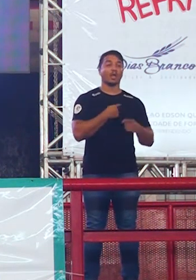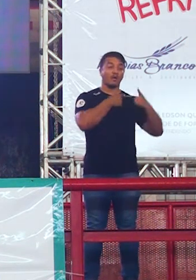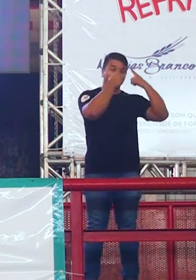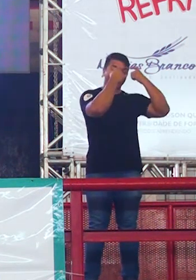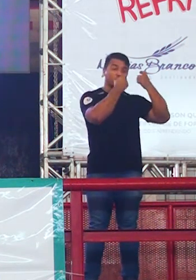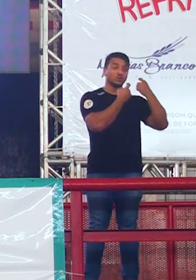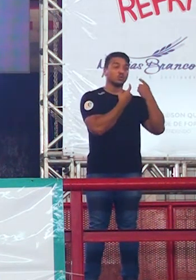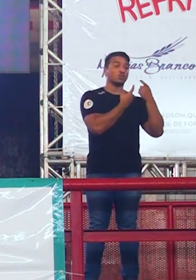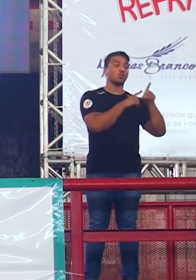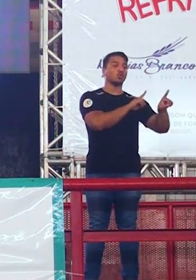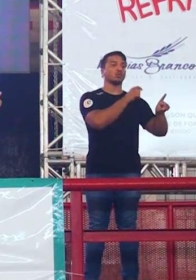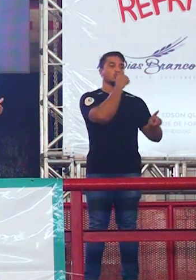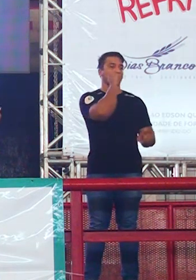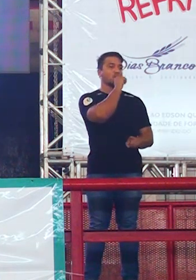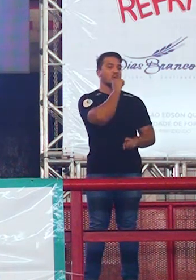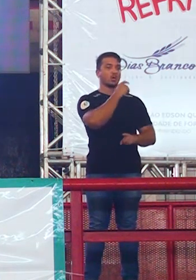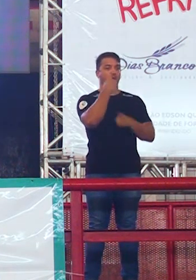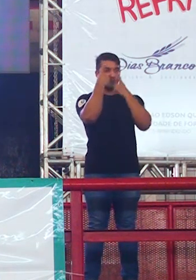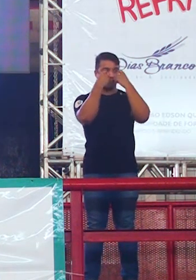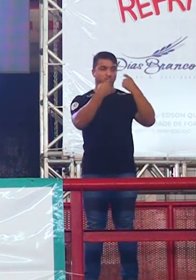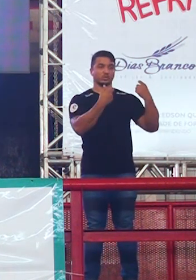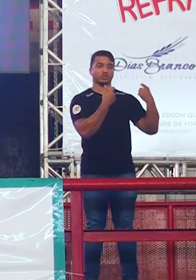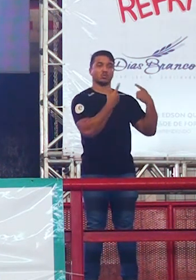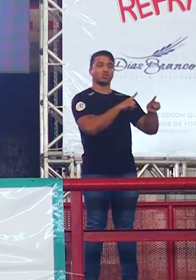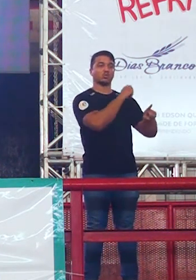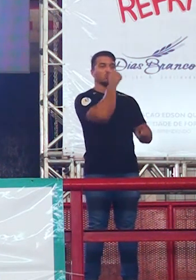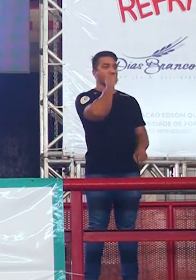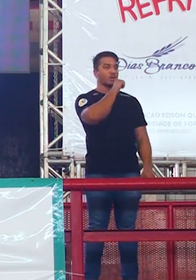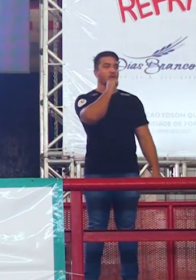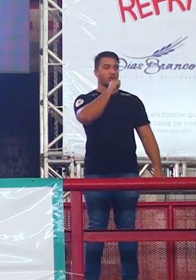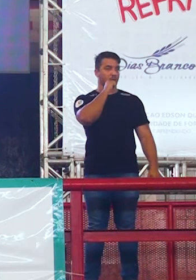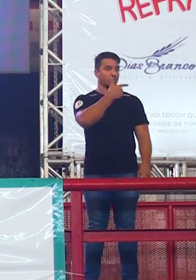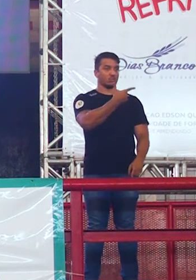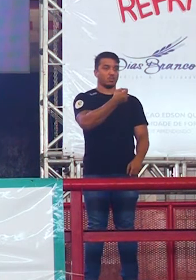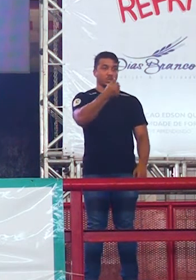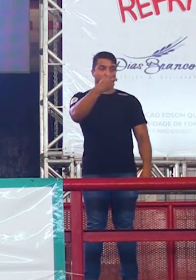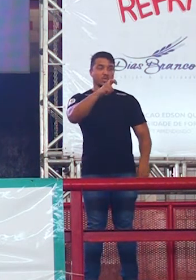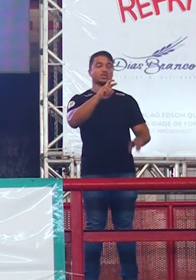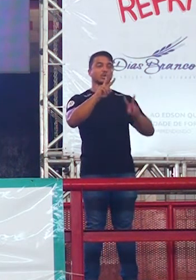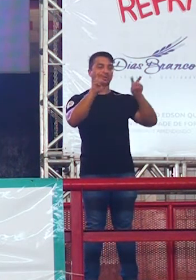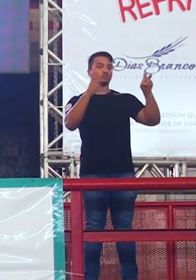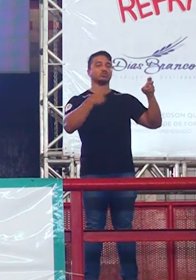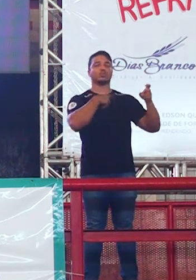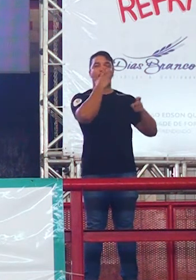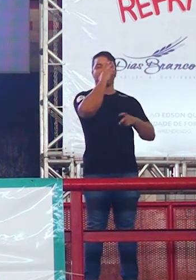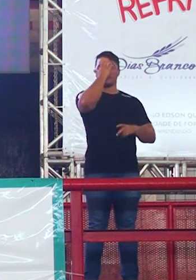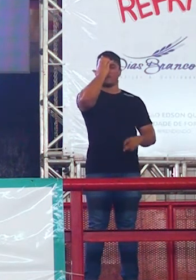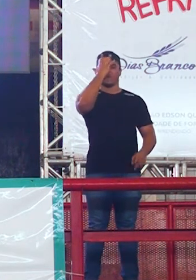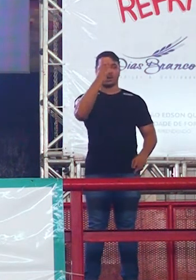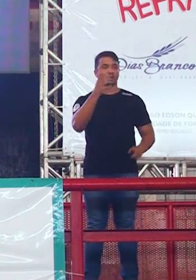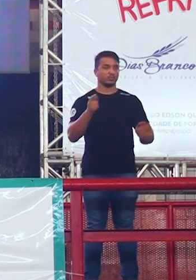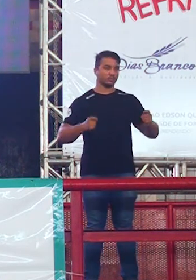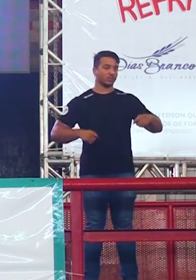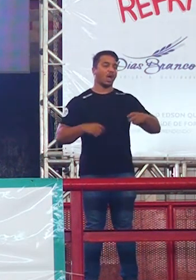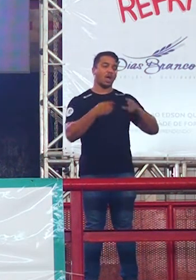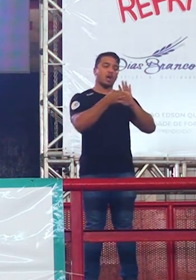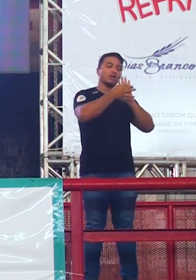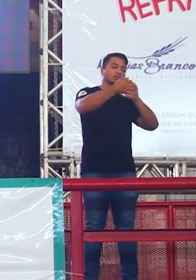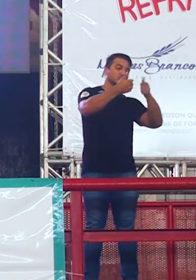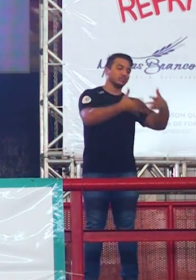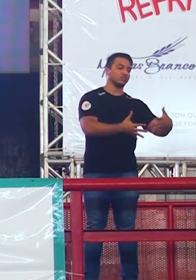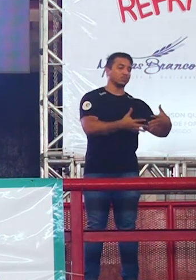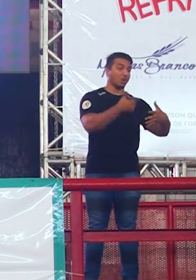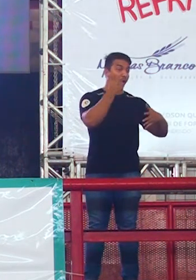Violência contra a mulher, não foi? Exatamente. Mais fácil. Então, se em